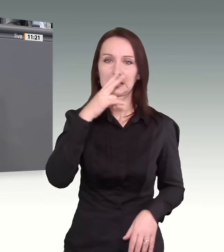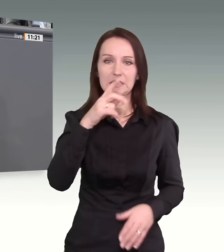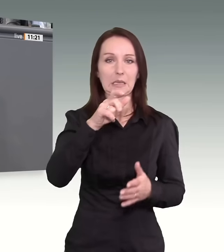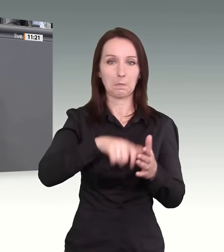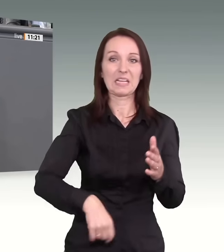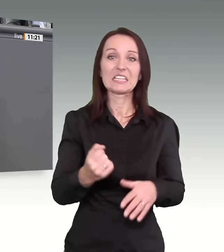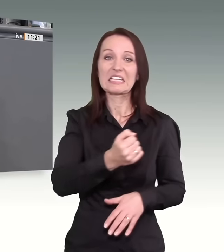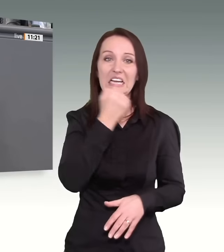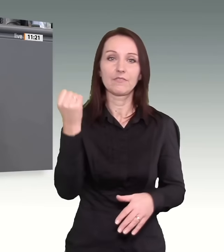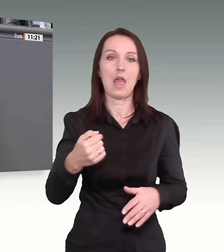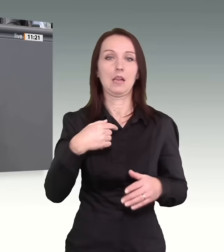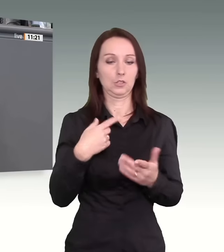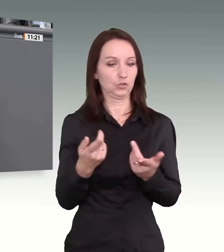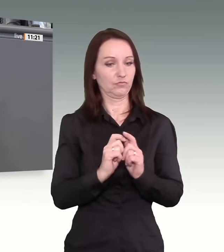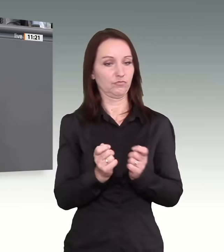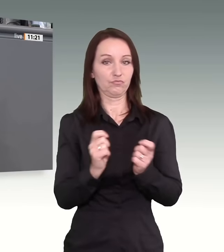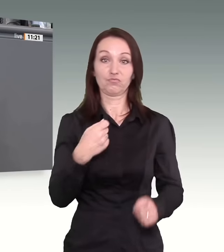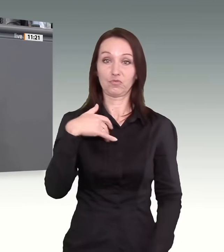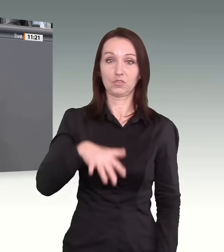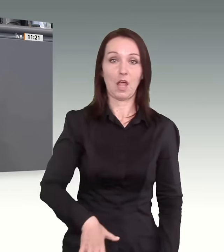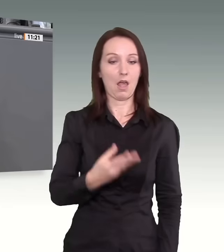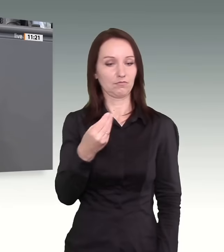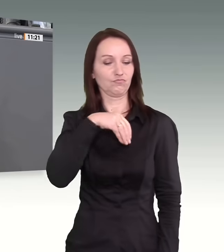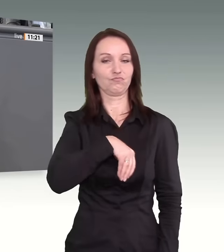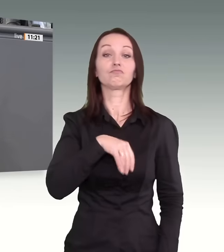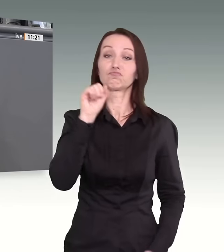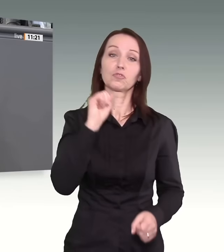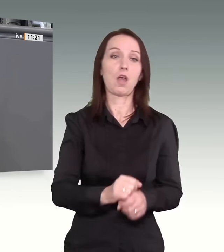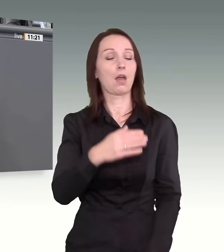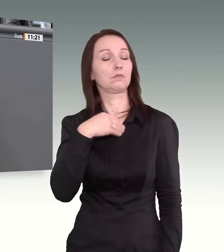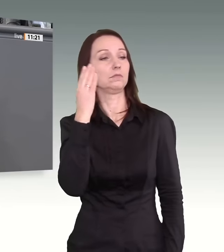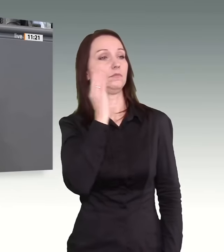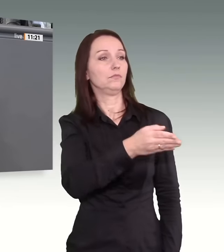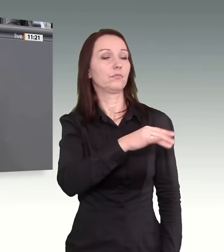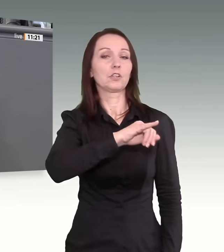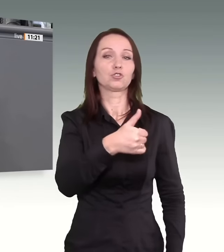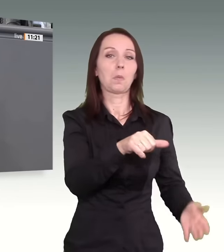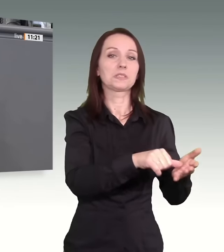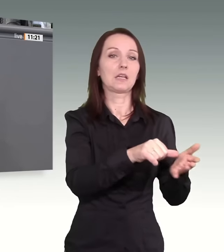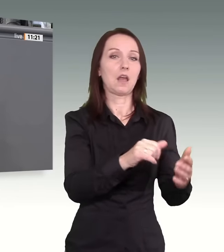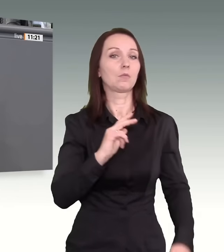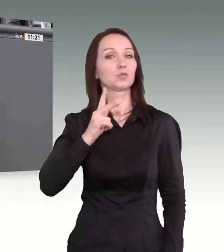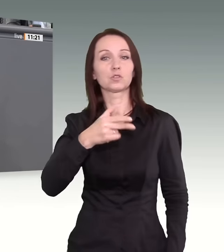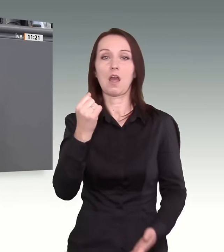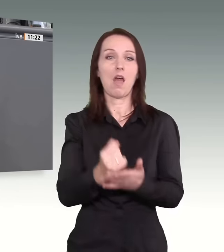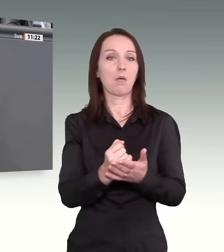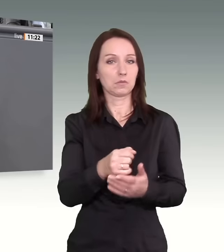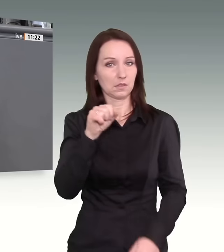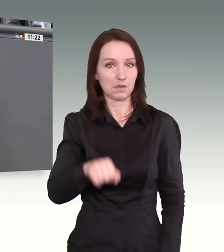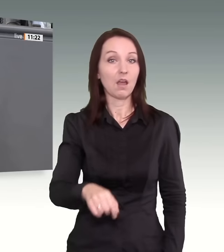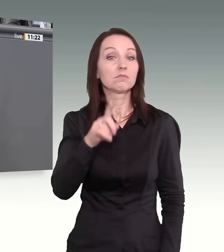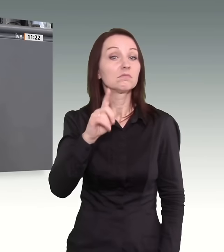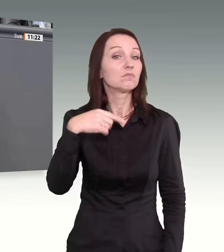sich damit zum Jobcenter, zum Sozialamt begeben und hat sozusagen freien Zugang zu allen